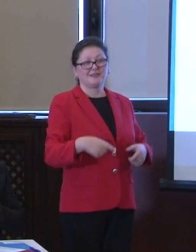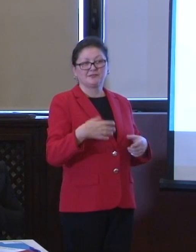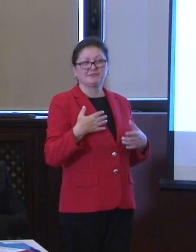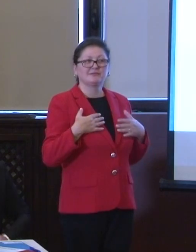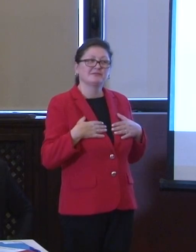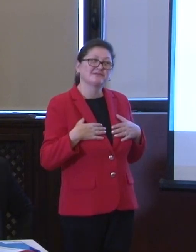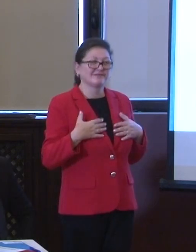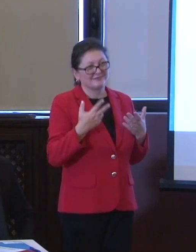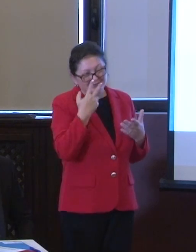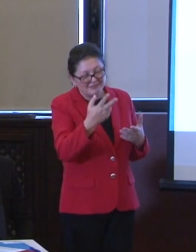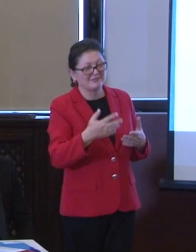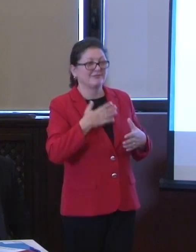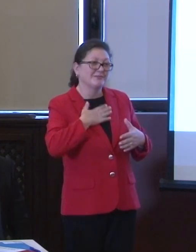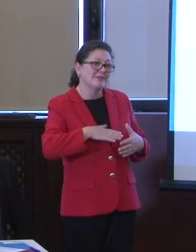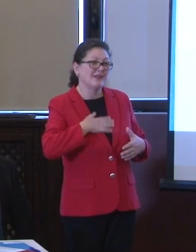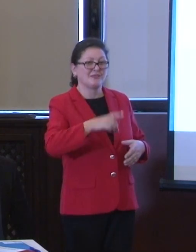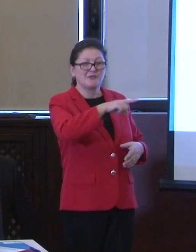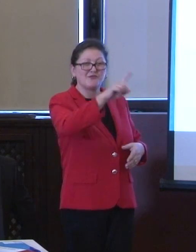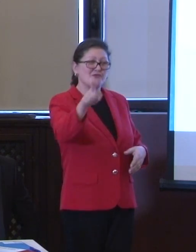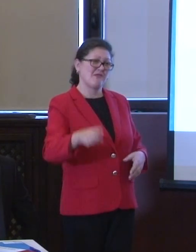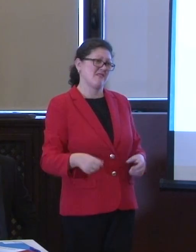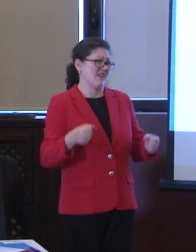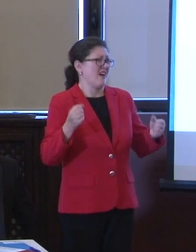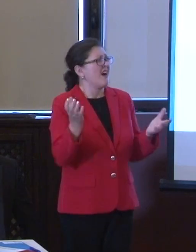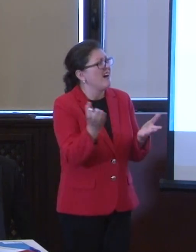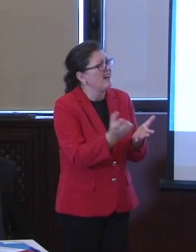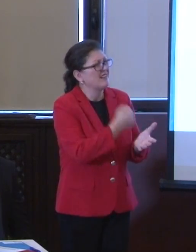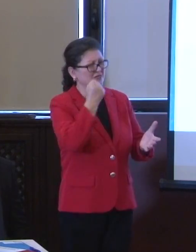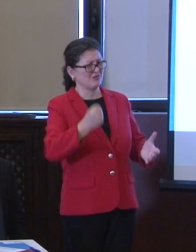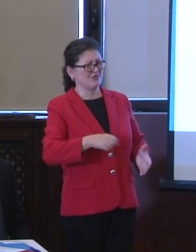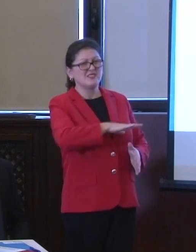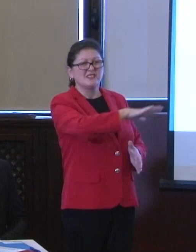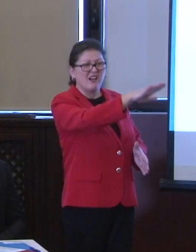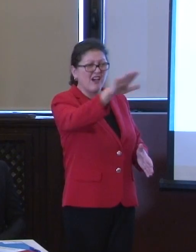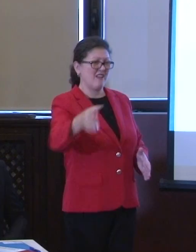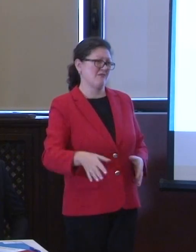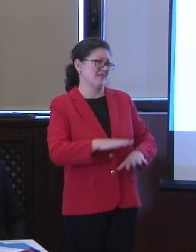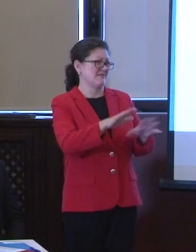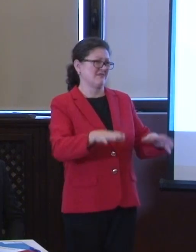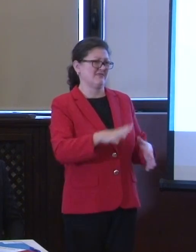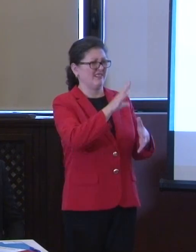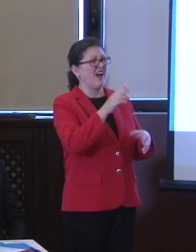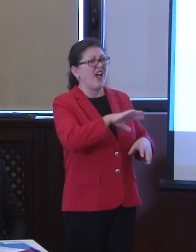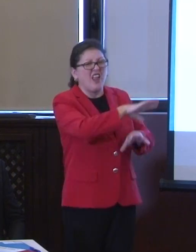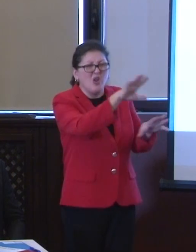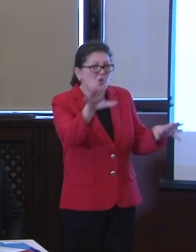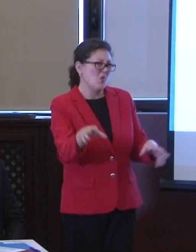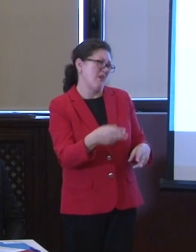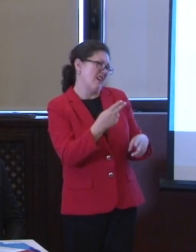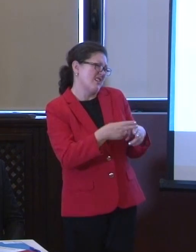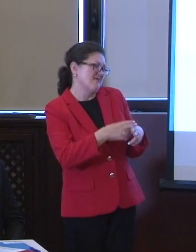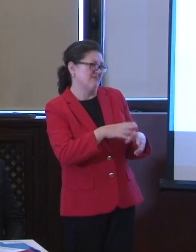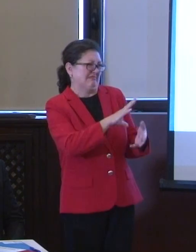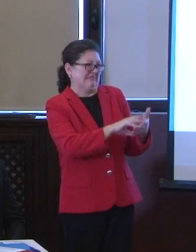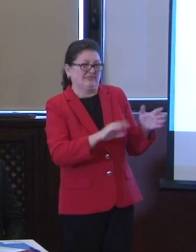verticalitatea cu care vă descurcați într-o societate care nu e tocmai drăbunță. E bolnavă. Și nu